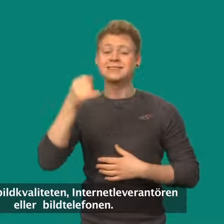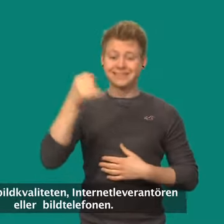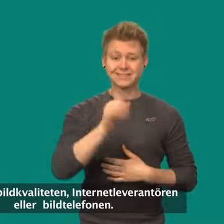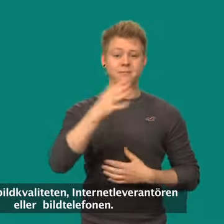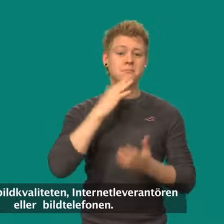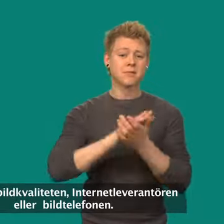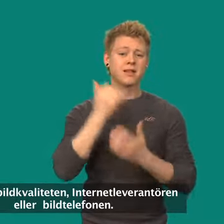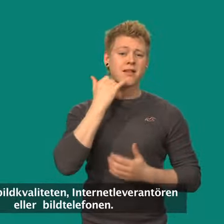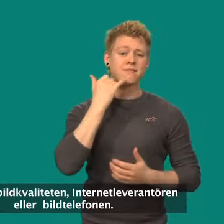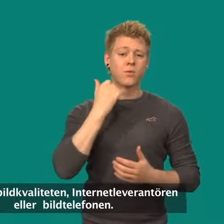själva bildtelefonen.